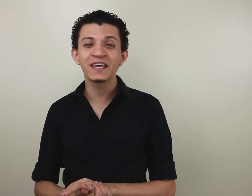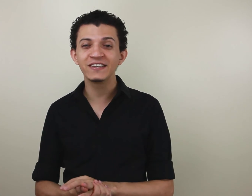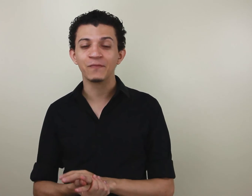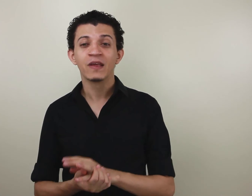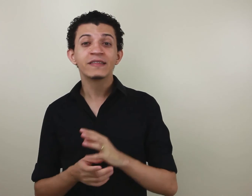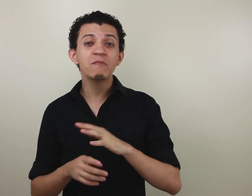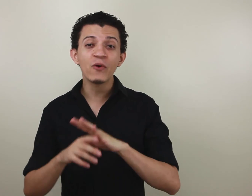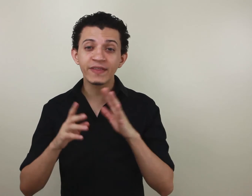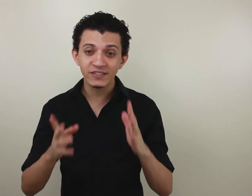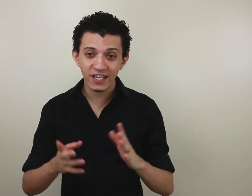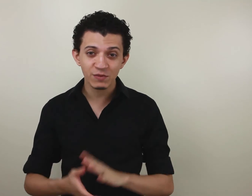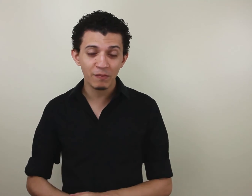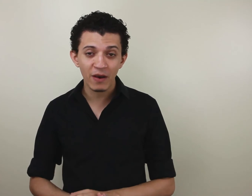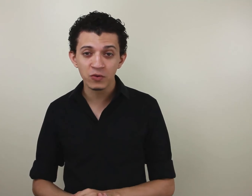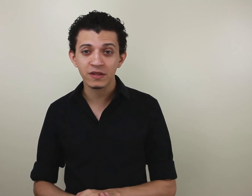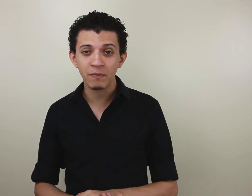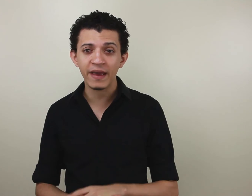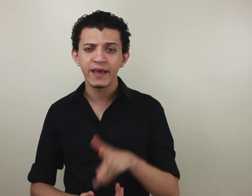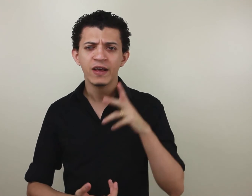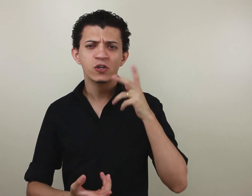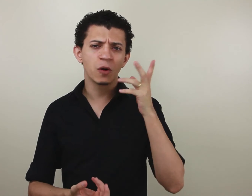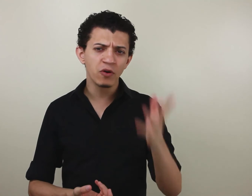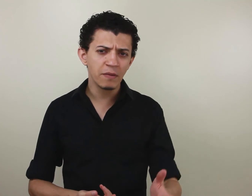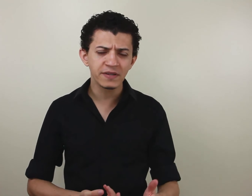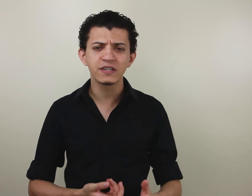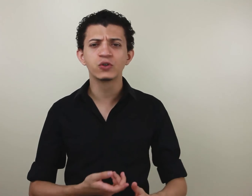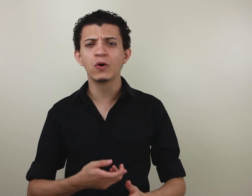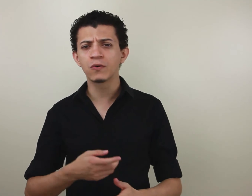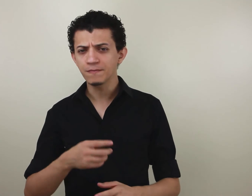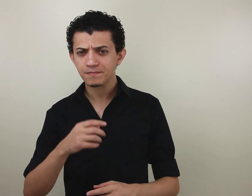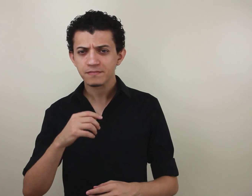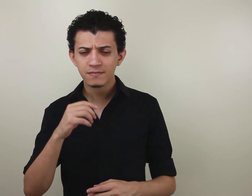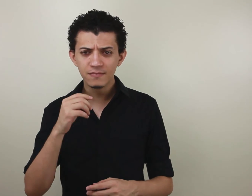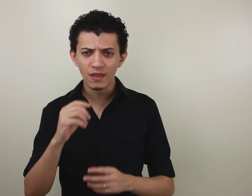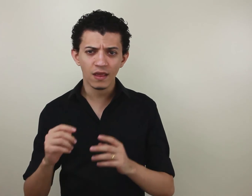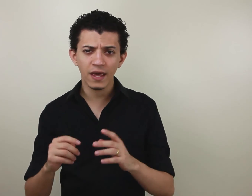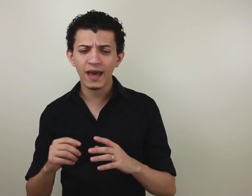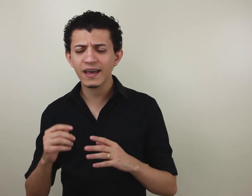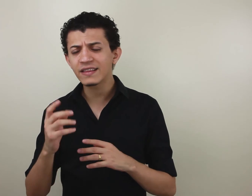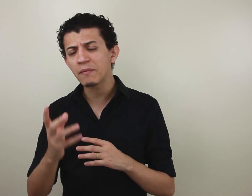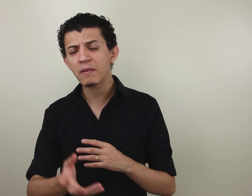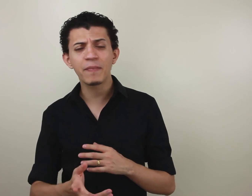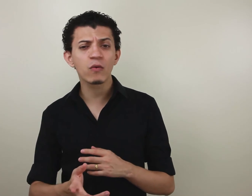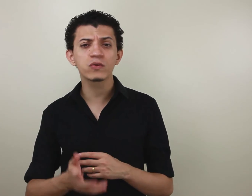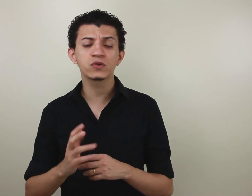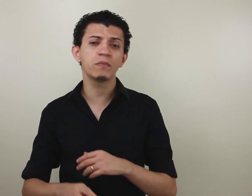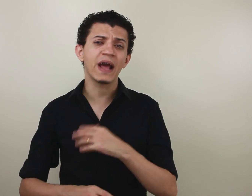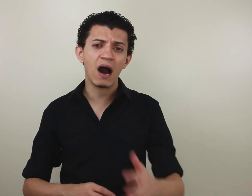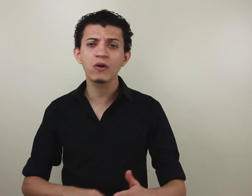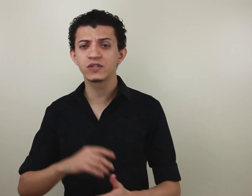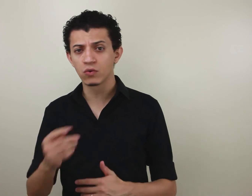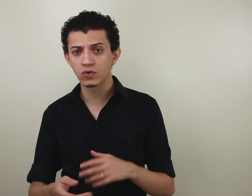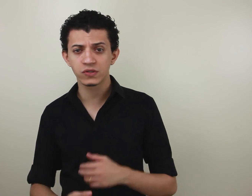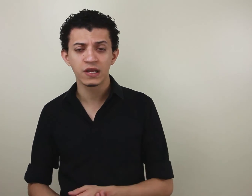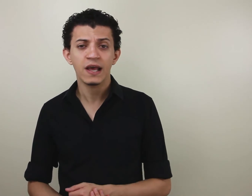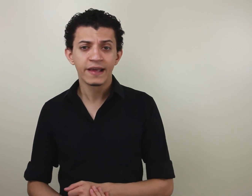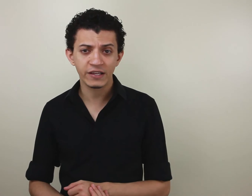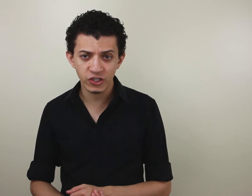seguinte, tem muita gente que me pergunta também sobre o Livros em Jogo, e também me perguntam sobre aulas e cursos que a gente